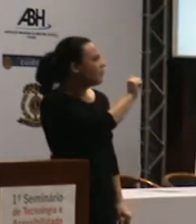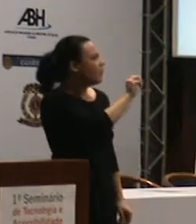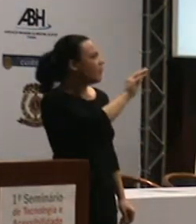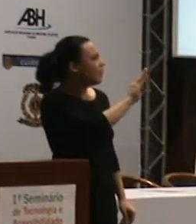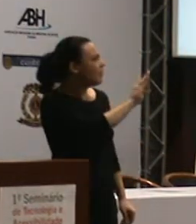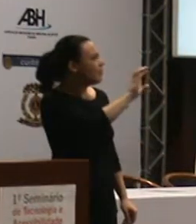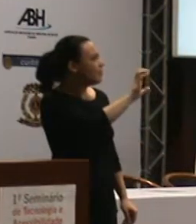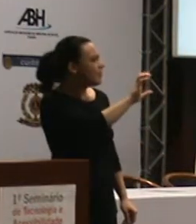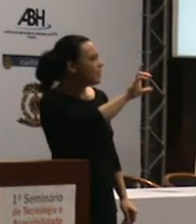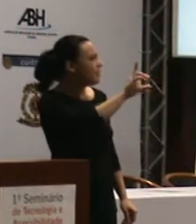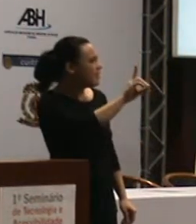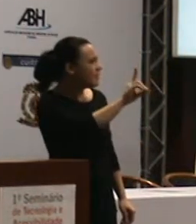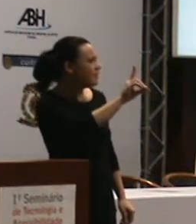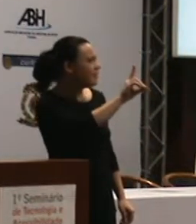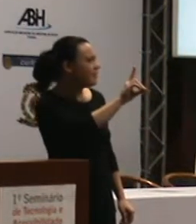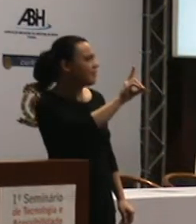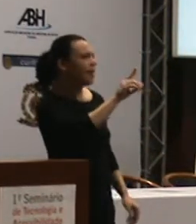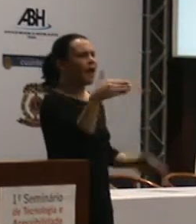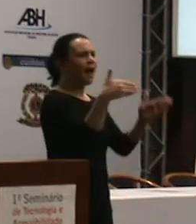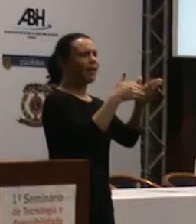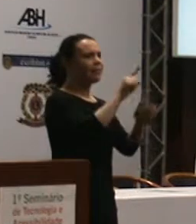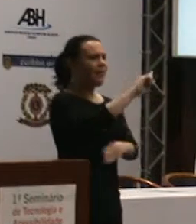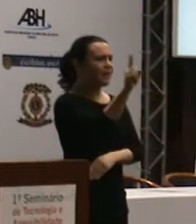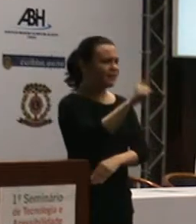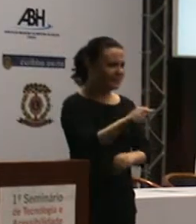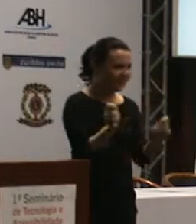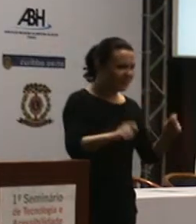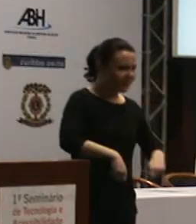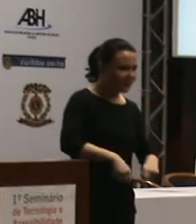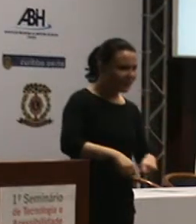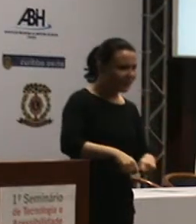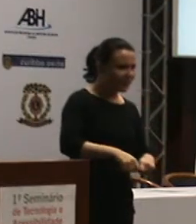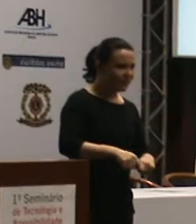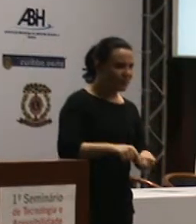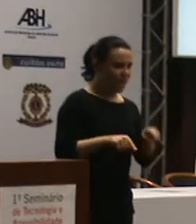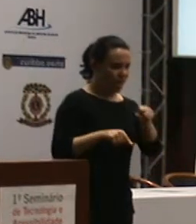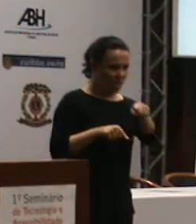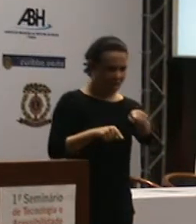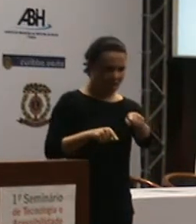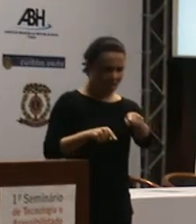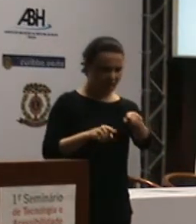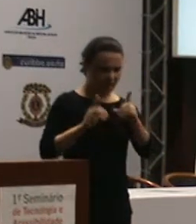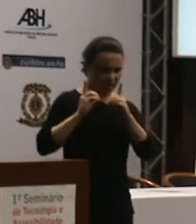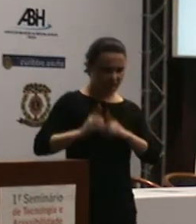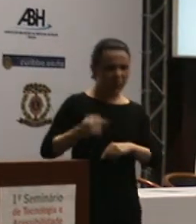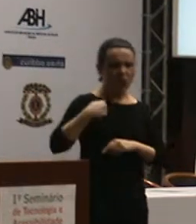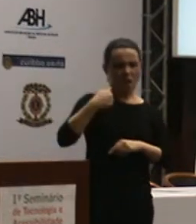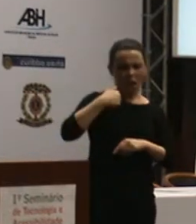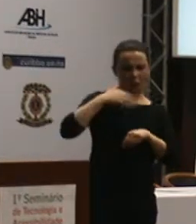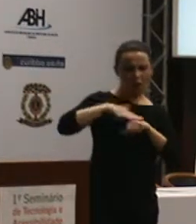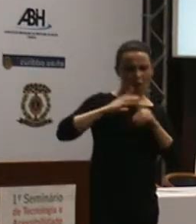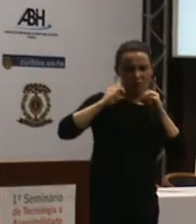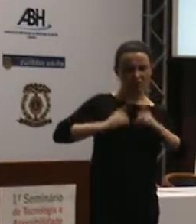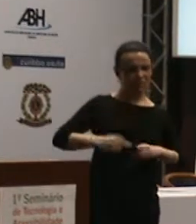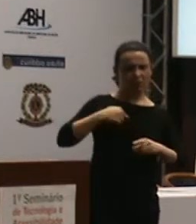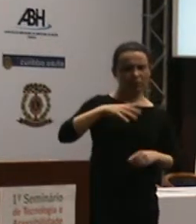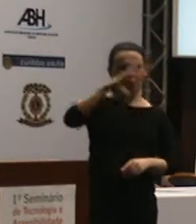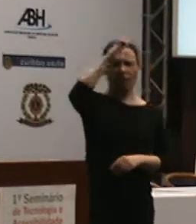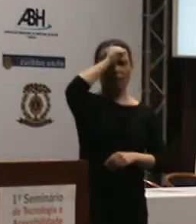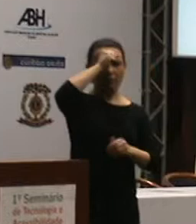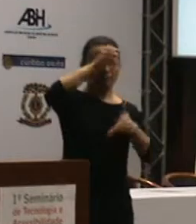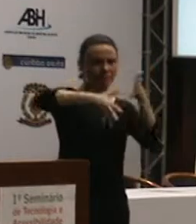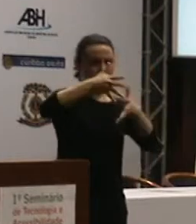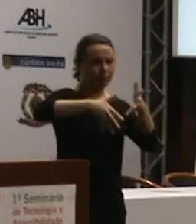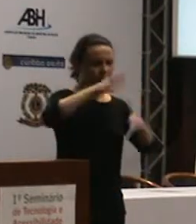de A a Z em libras? Será que o deficiente é ele que não me ouve? Ou o deficiente sou eu que não